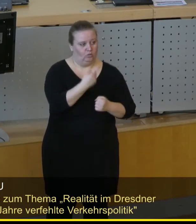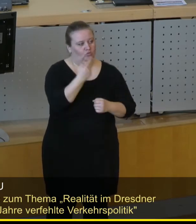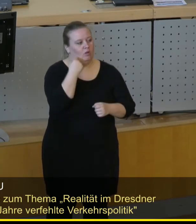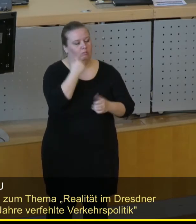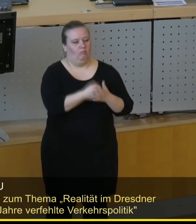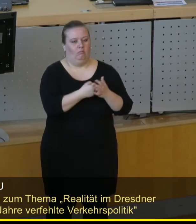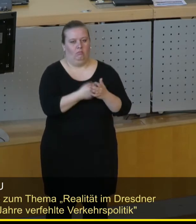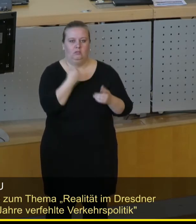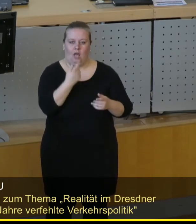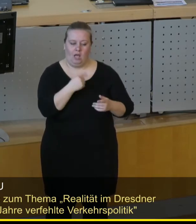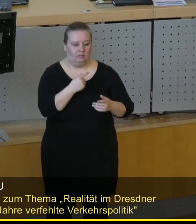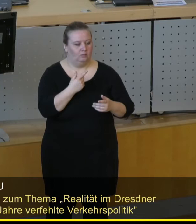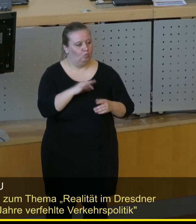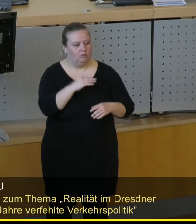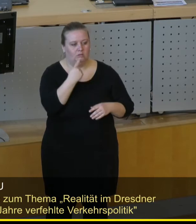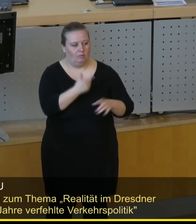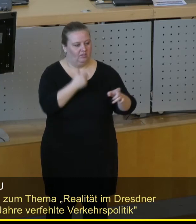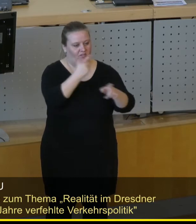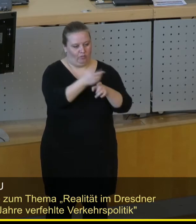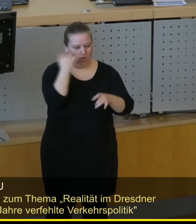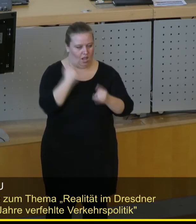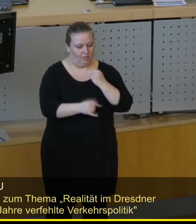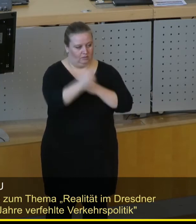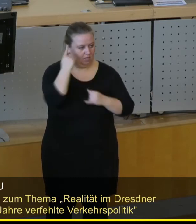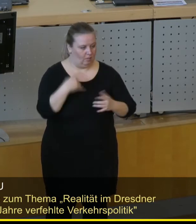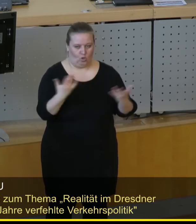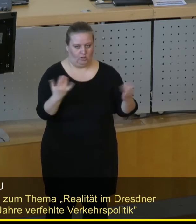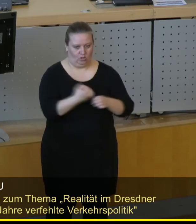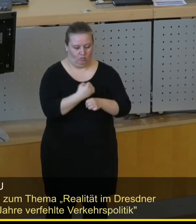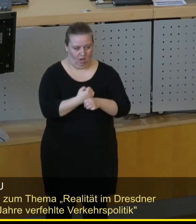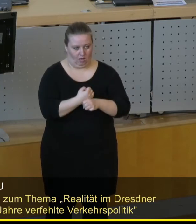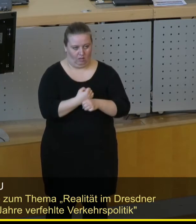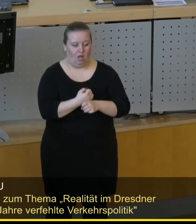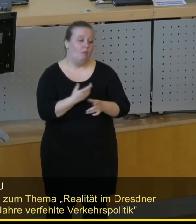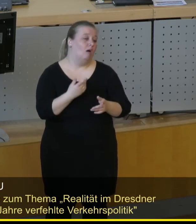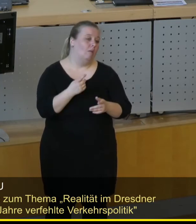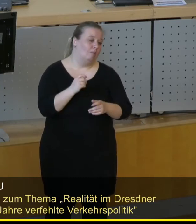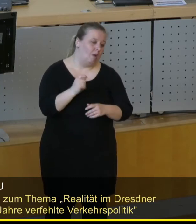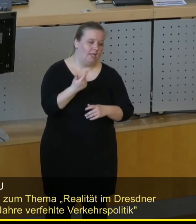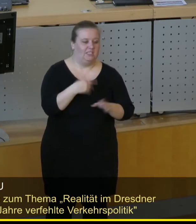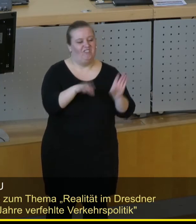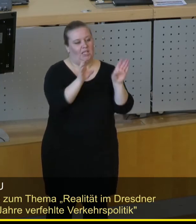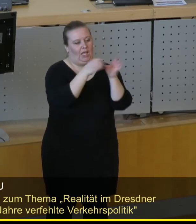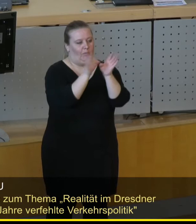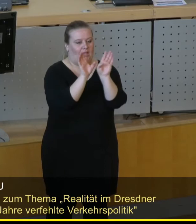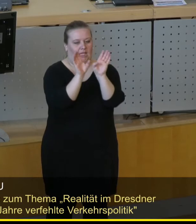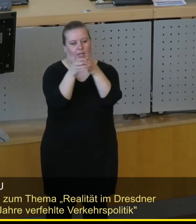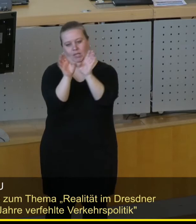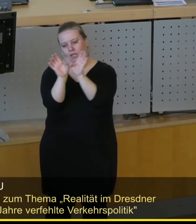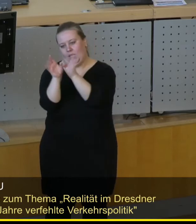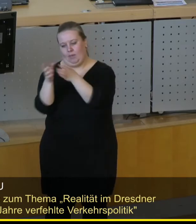drauf rum, für die Sie die Verantwortung hatten in den letzten Jahren. Stattdessen werden aber immer wieder Gremien ins Leben gerufen.